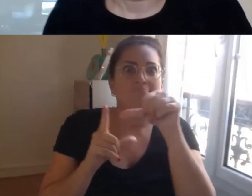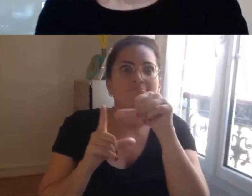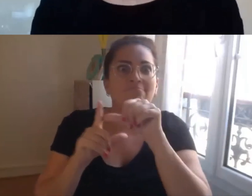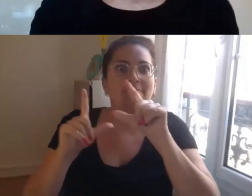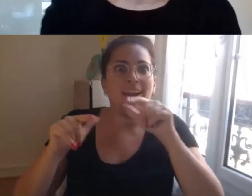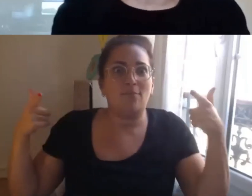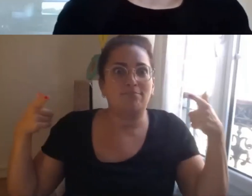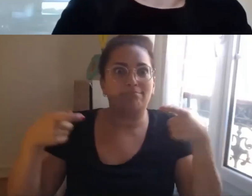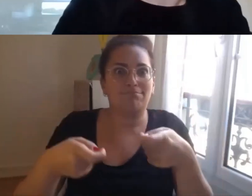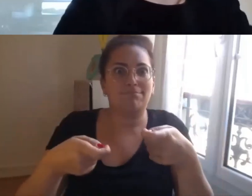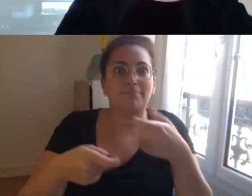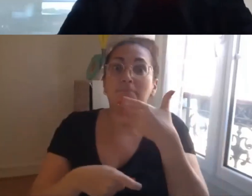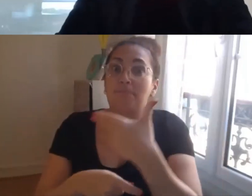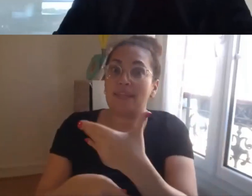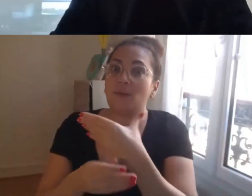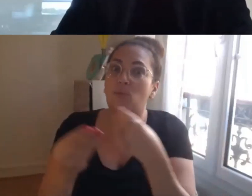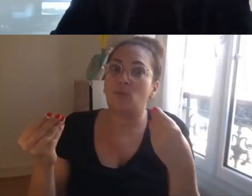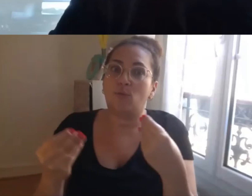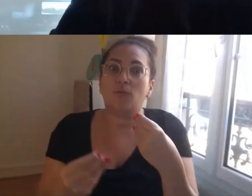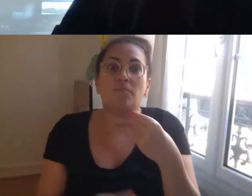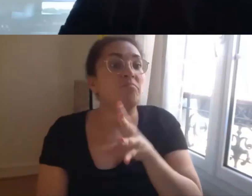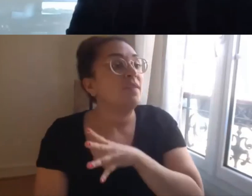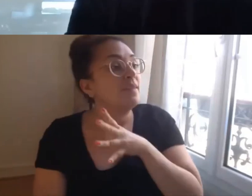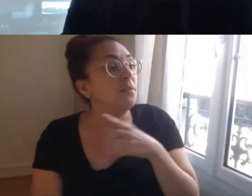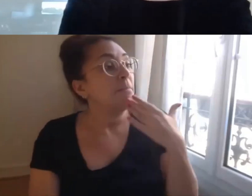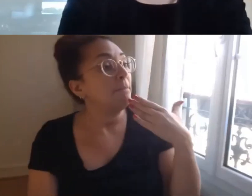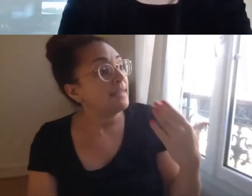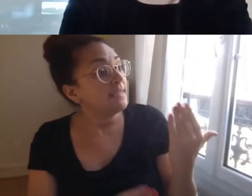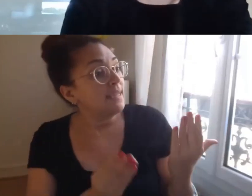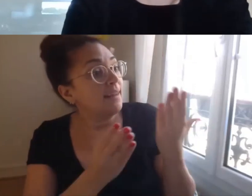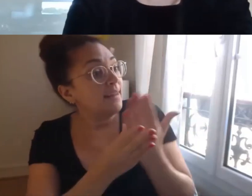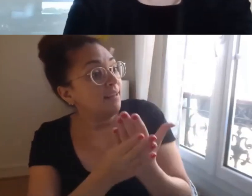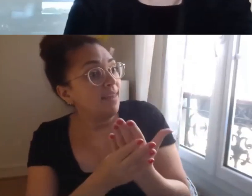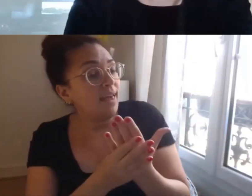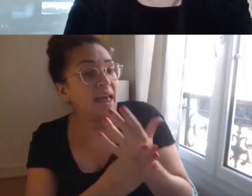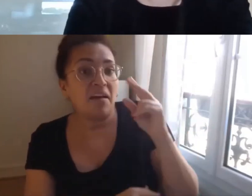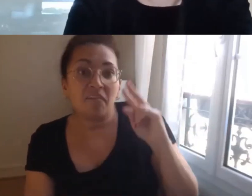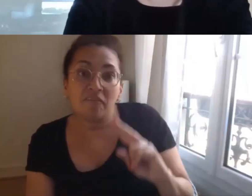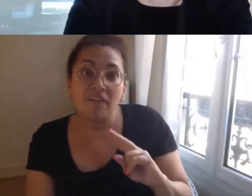merci beaucoup professeur pour cette intervention extrêmement